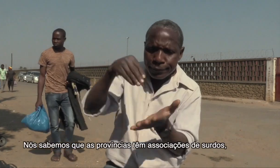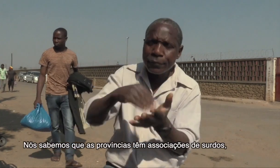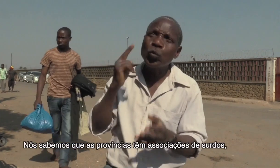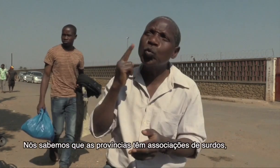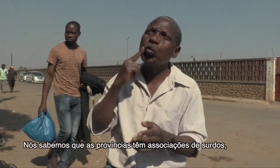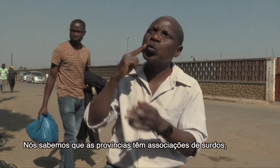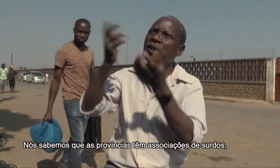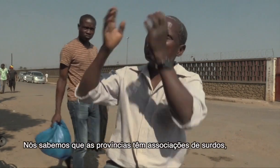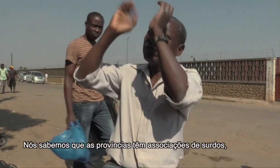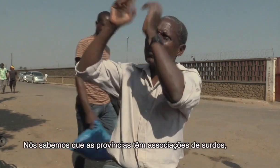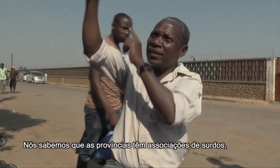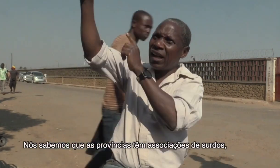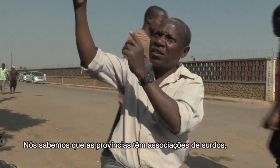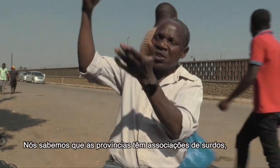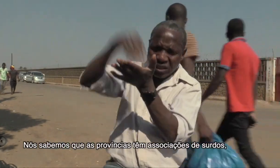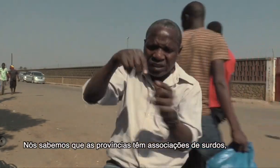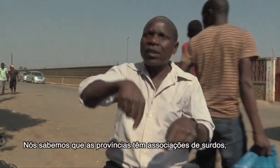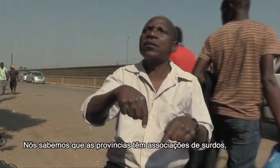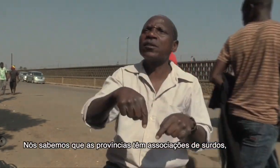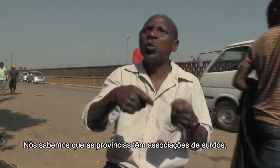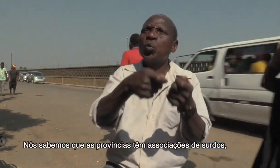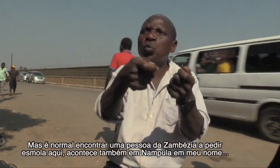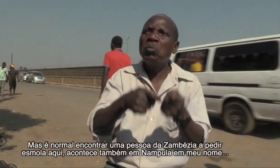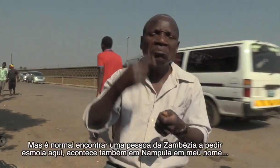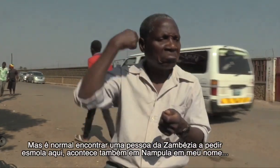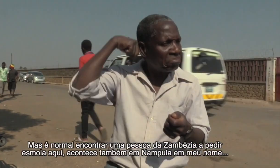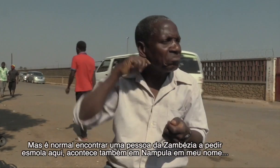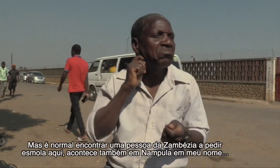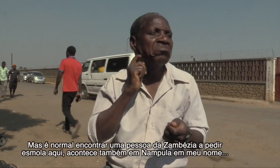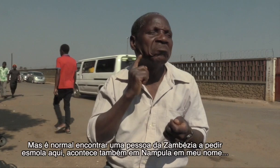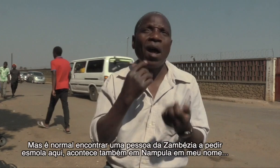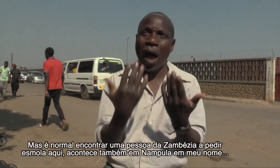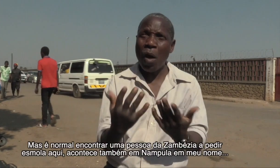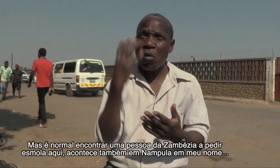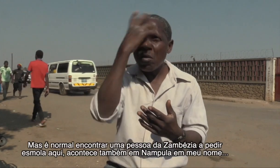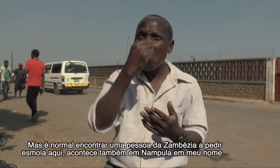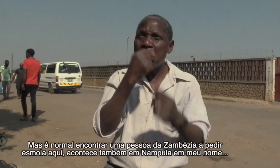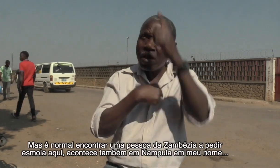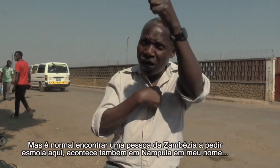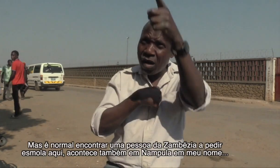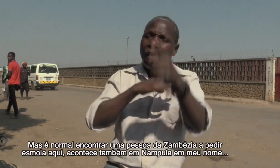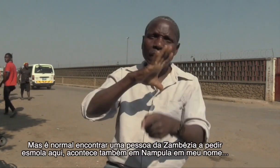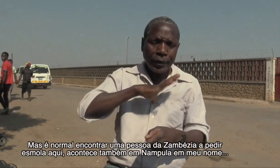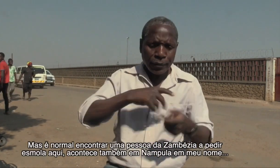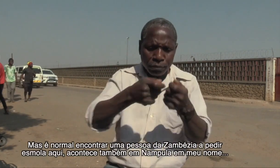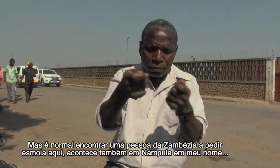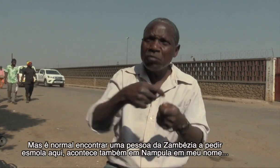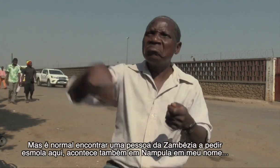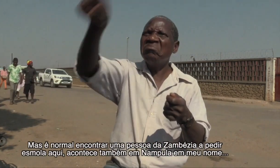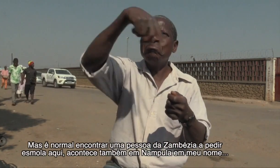associações lá. Mas, só os surdos de Zambésia vêm para aqui. Vêm fazer peditório. E, neste momento, está a acontecer também